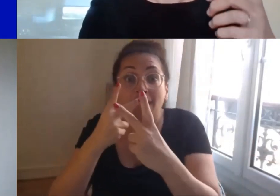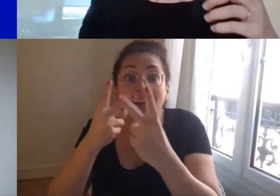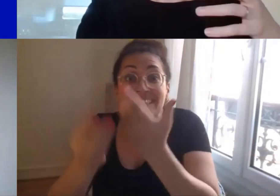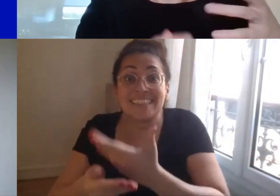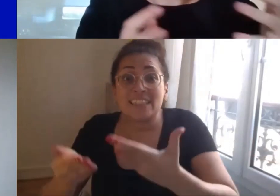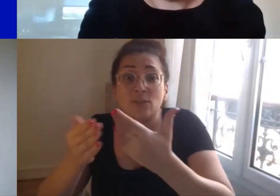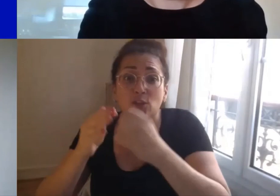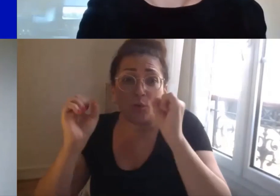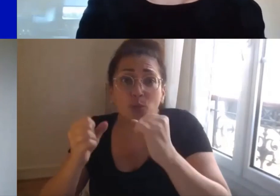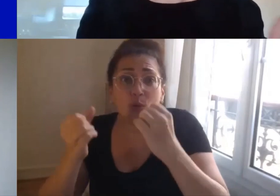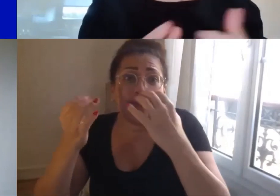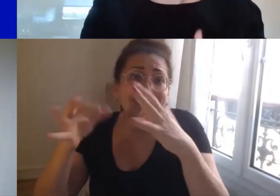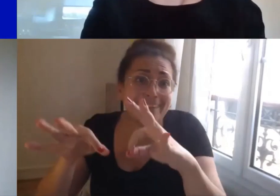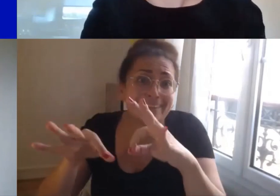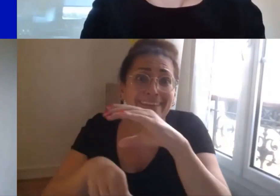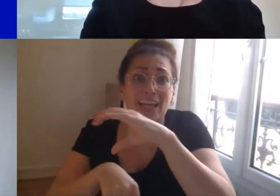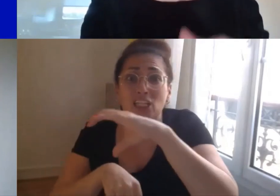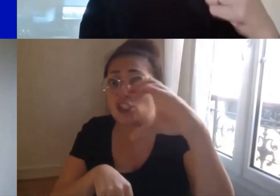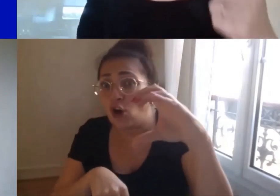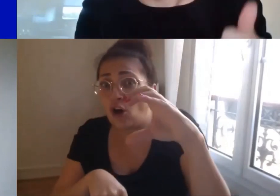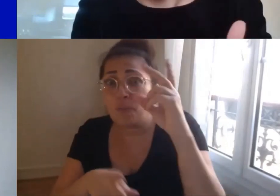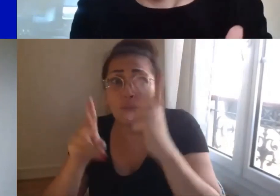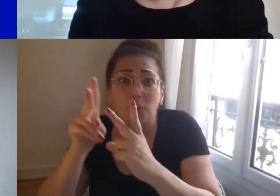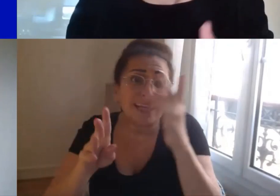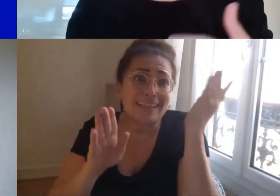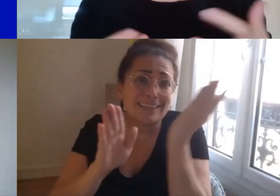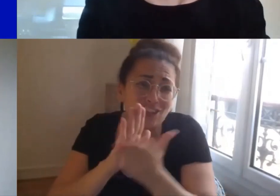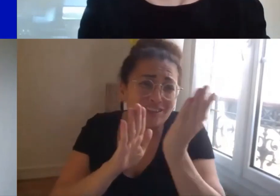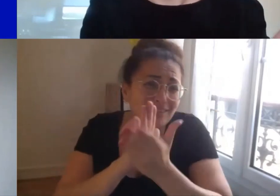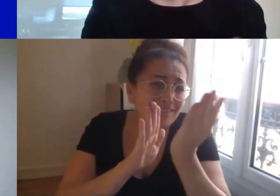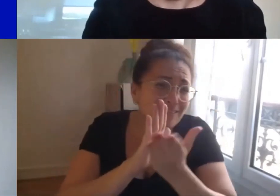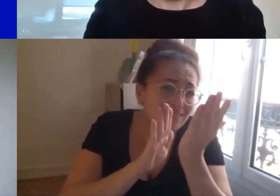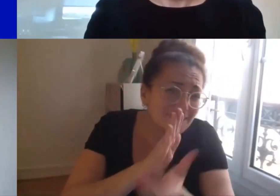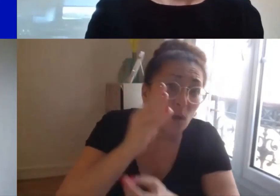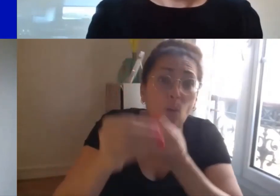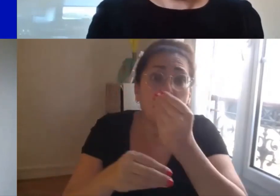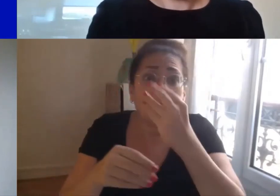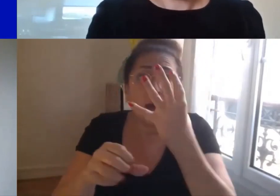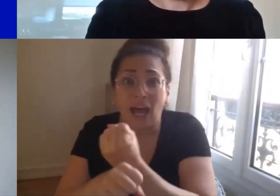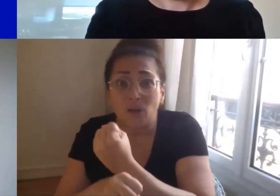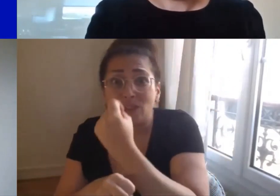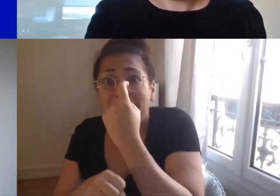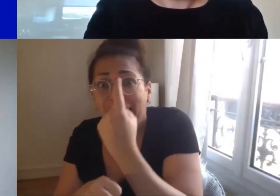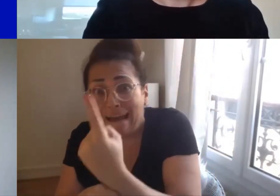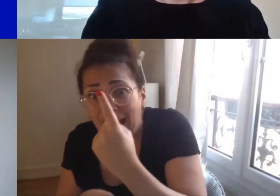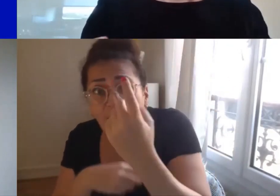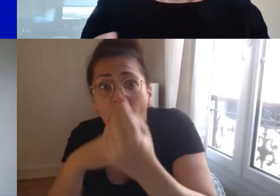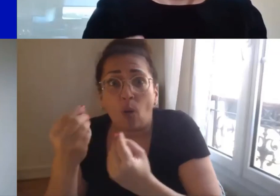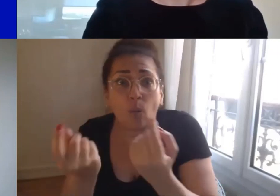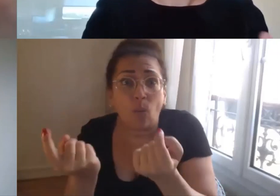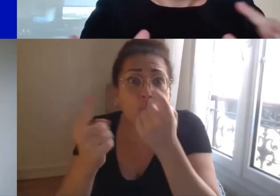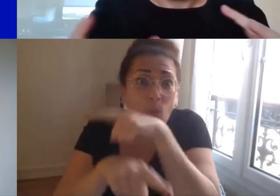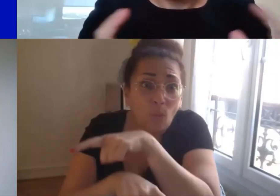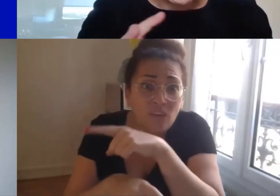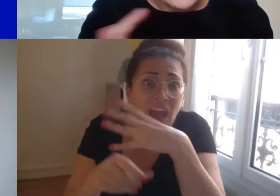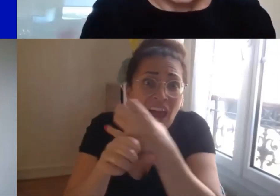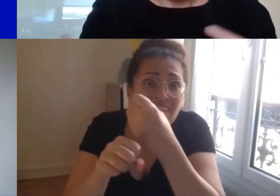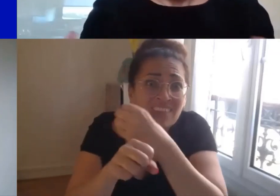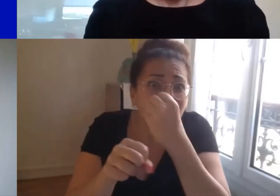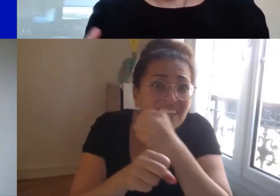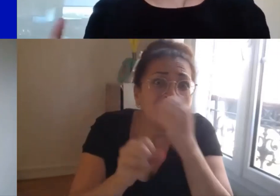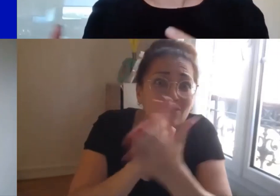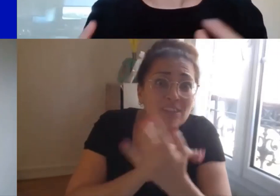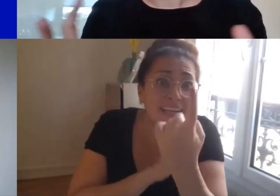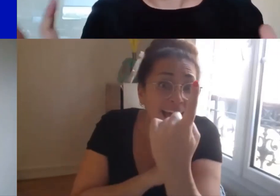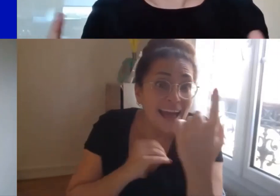ou plusieurs réussites ou voir une seule réussite et plusieurs échecs innover c'est aussi permettre de rapprocher